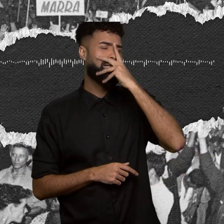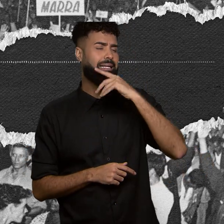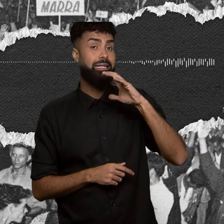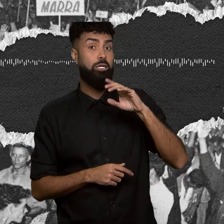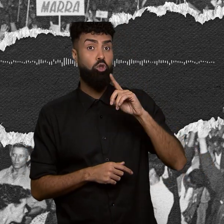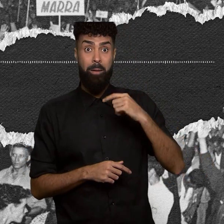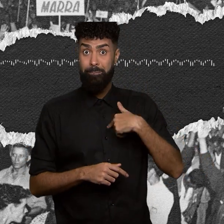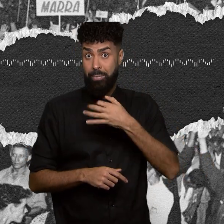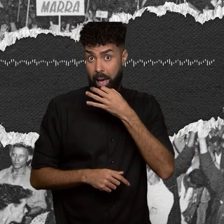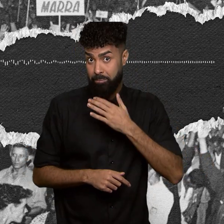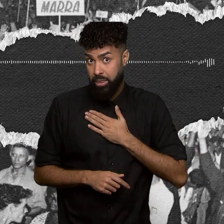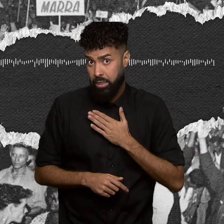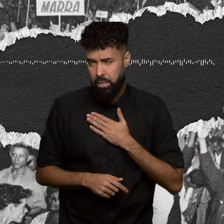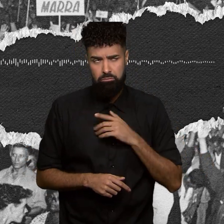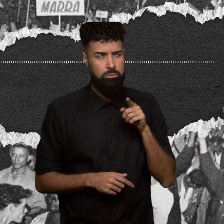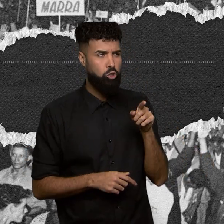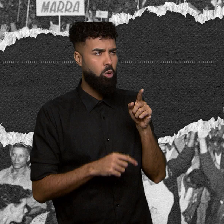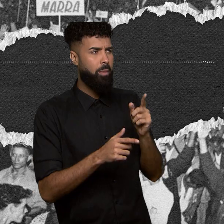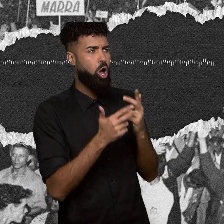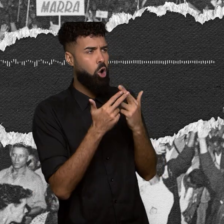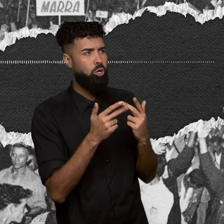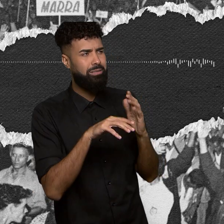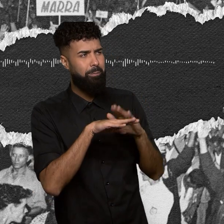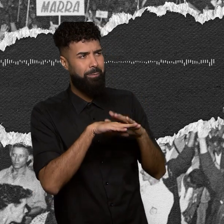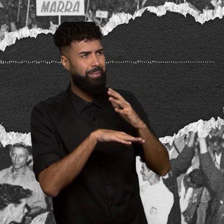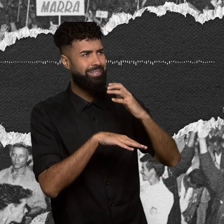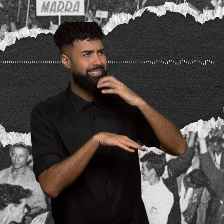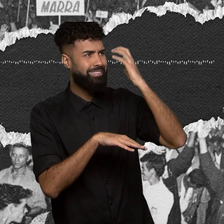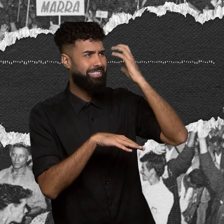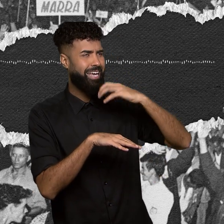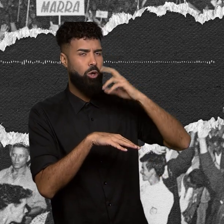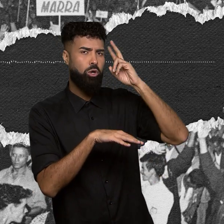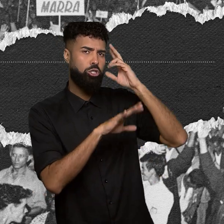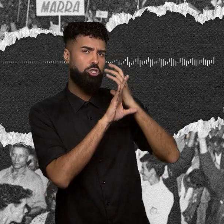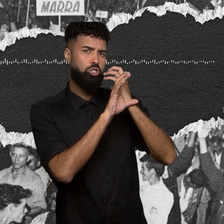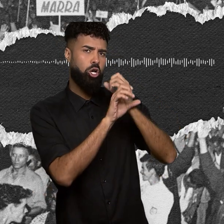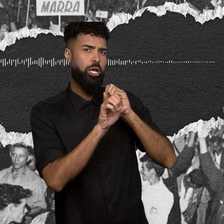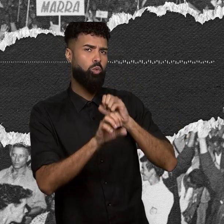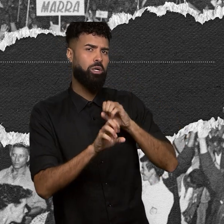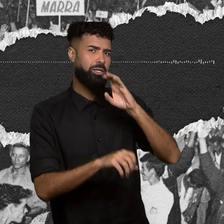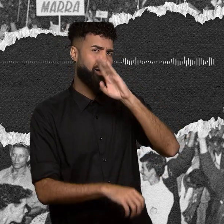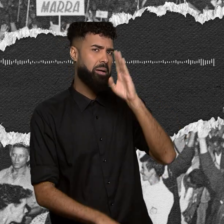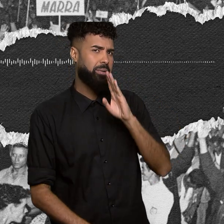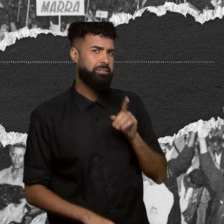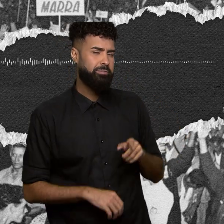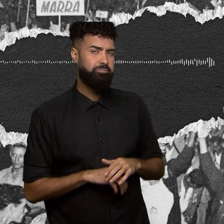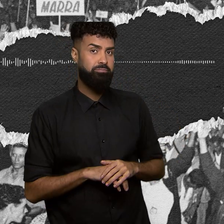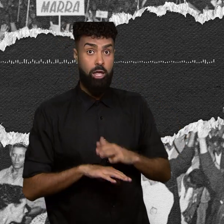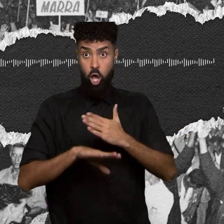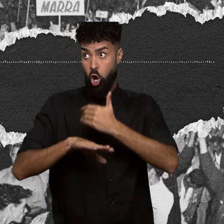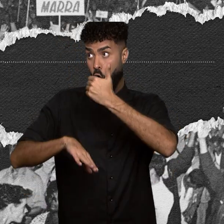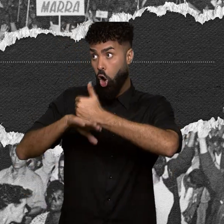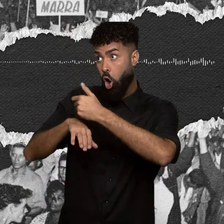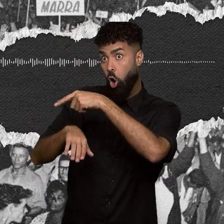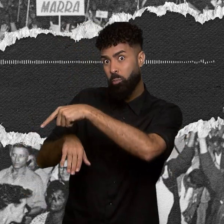foi uma das coisas assim mais sérias na história da educação brasileira. Com o golpe, o projeto foi desativado.